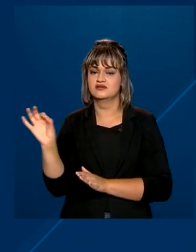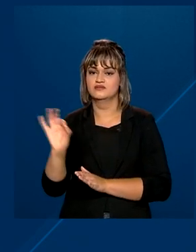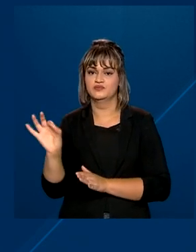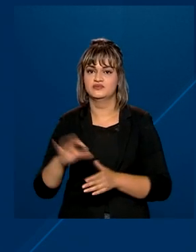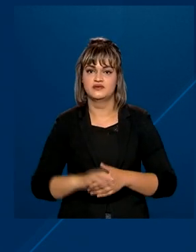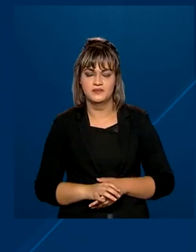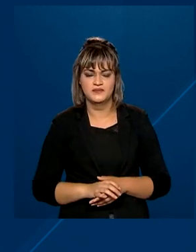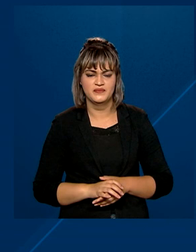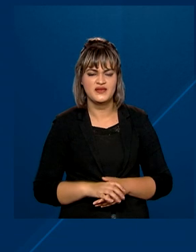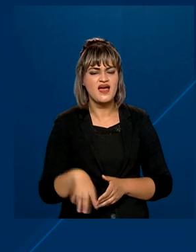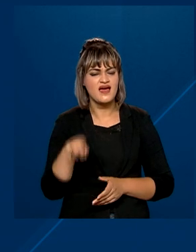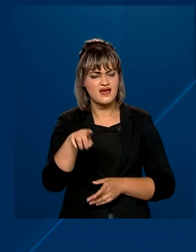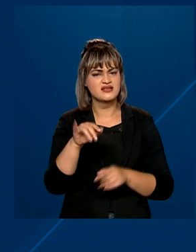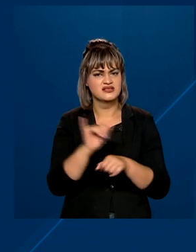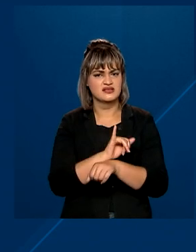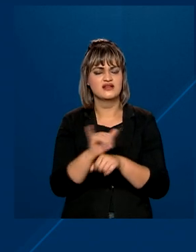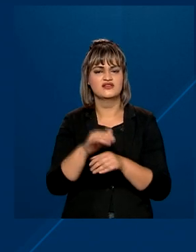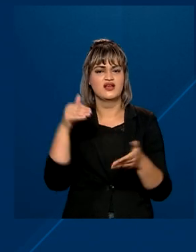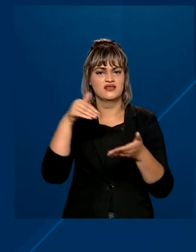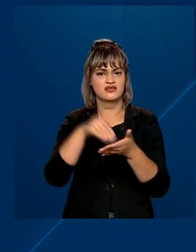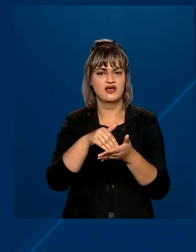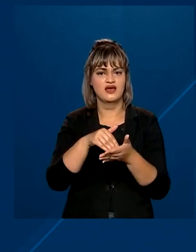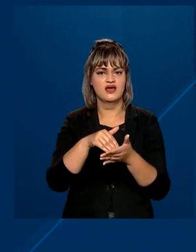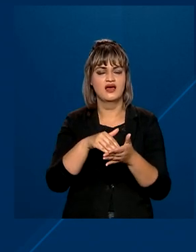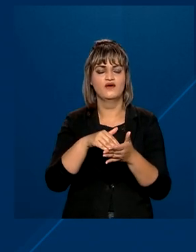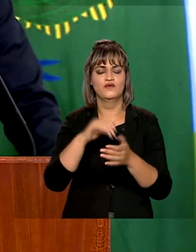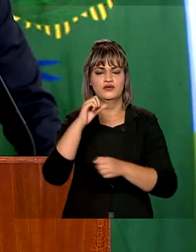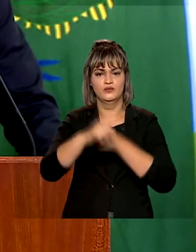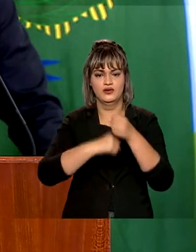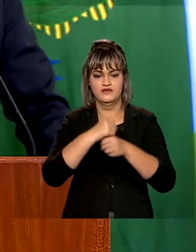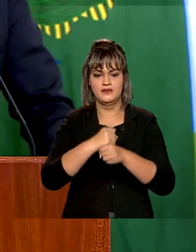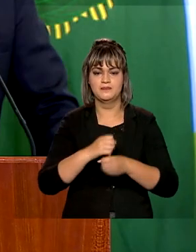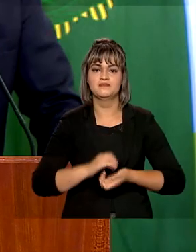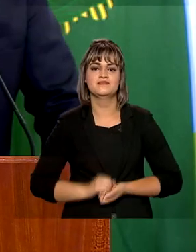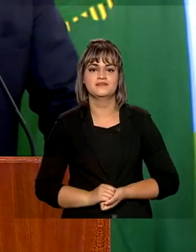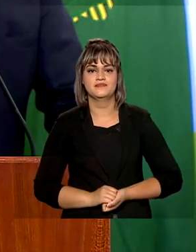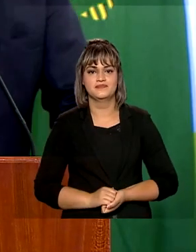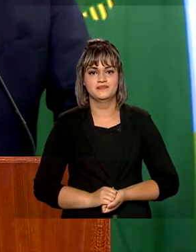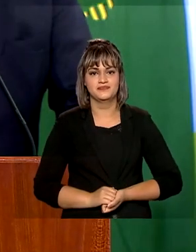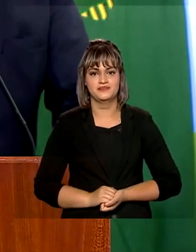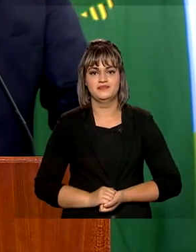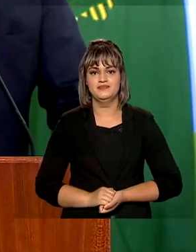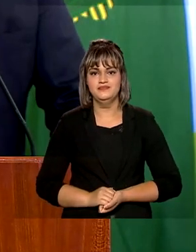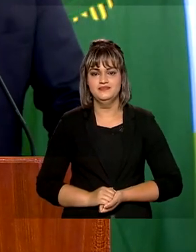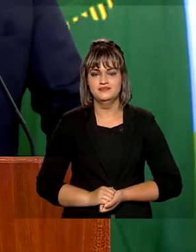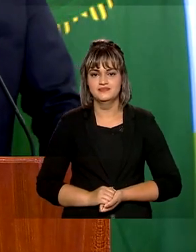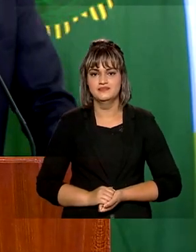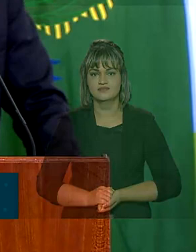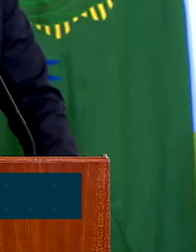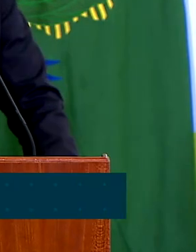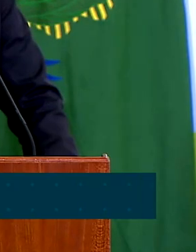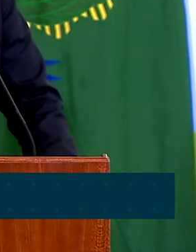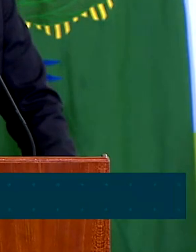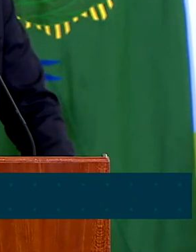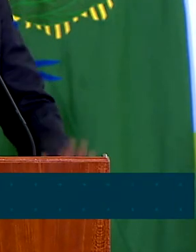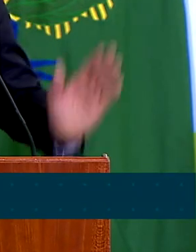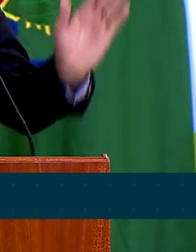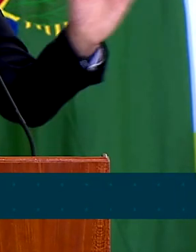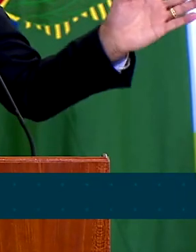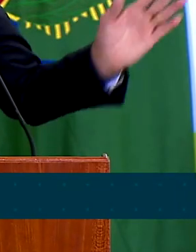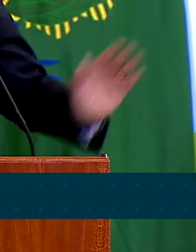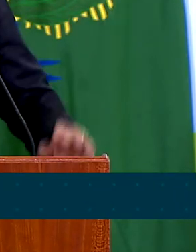Essa medida vale até o final do ano que vem. Naquele nosso decreto de profissões